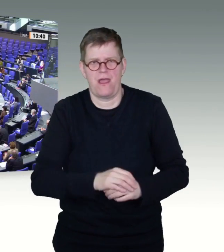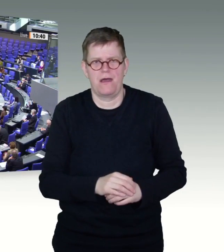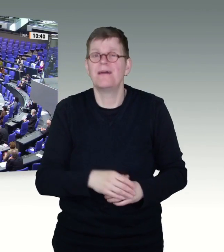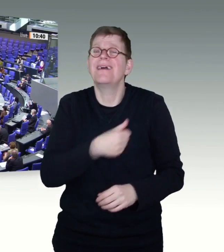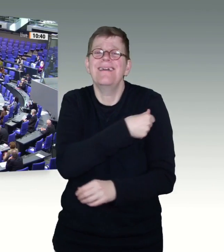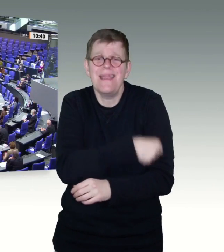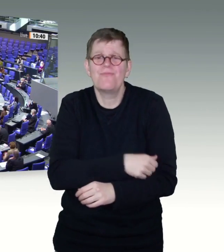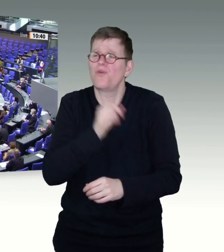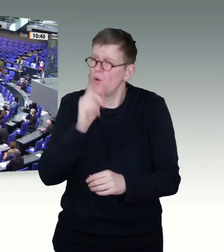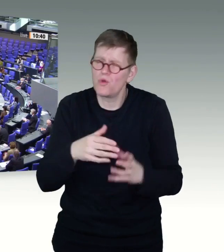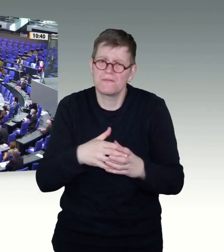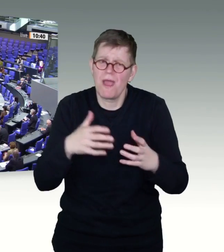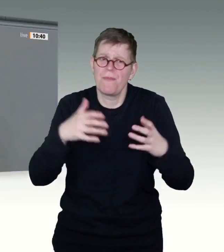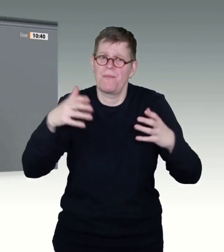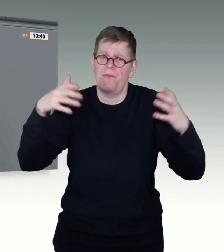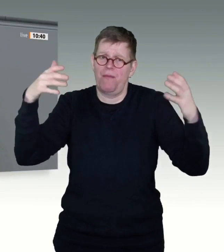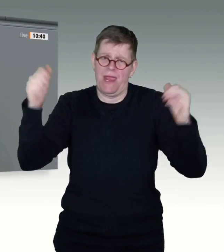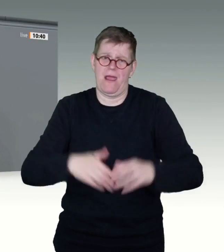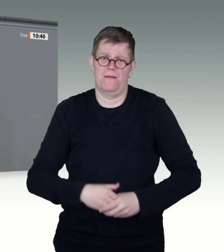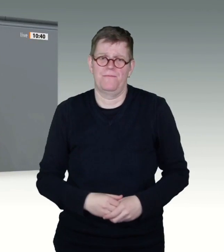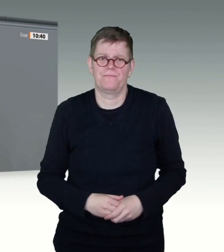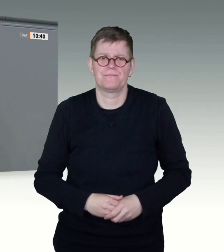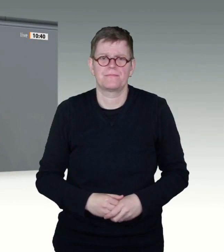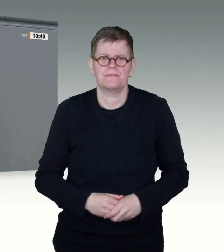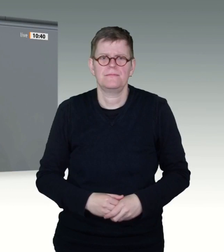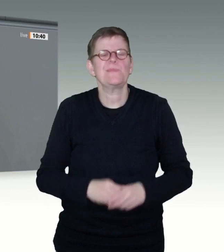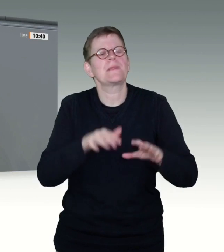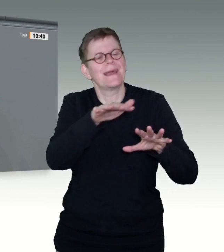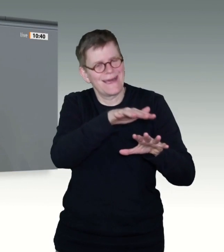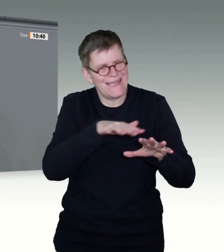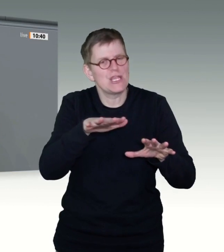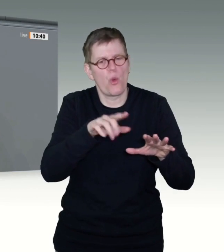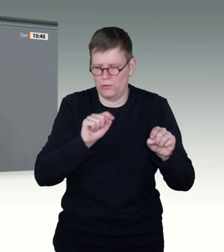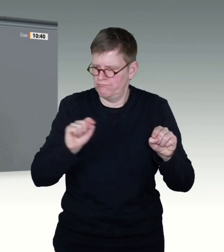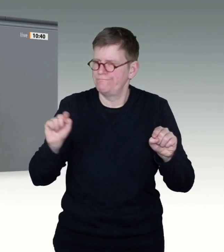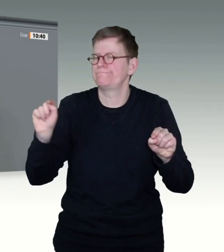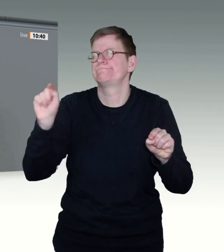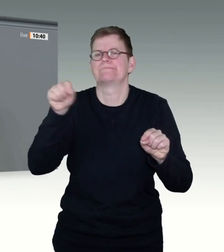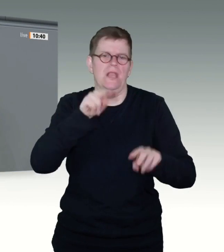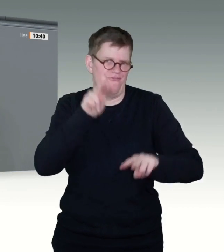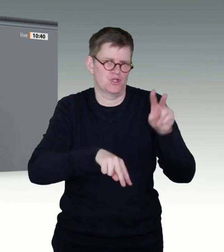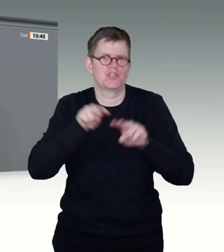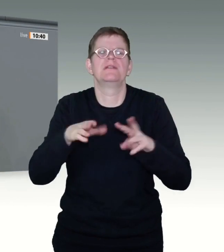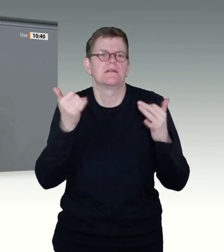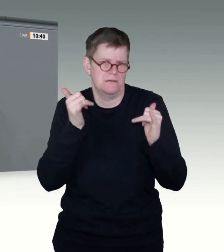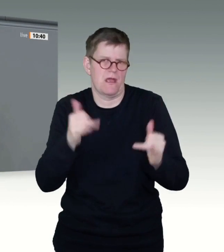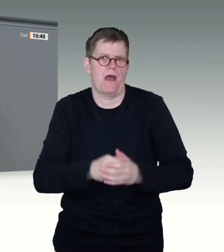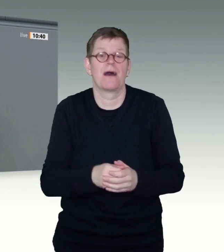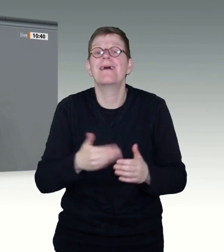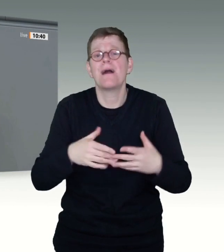Jede Region ist anders. Deshalb brauchen wir flexible Lösungen. Das wissen wir alle, die zu Hause sind, weil wir kein Schema für alle haben.